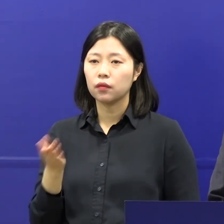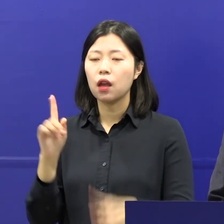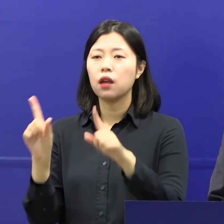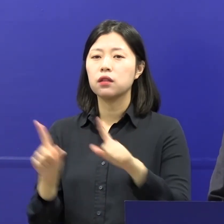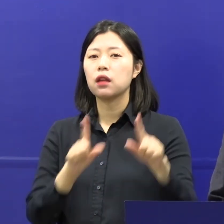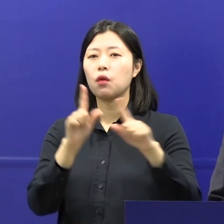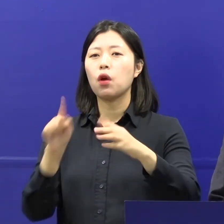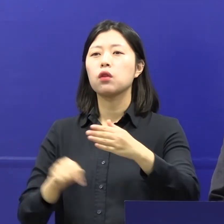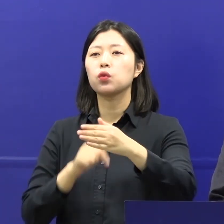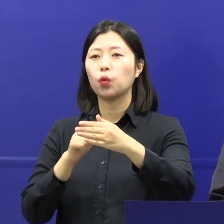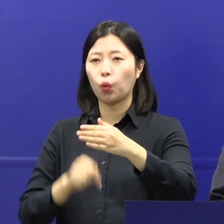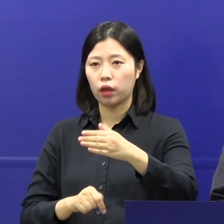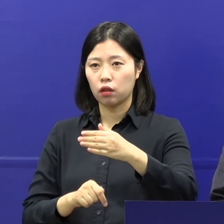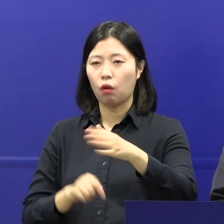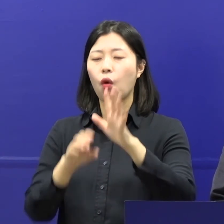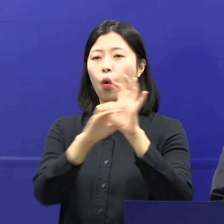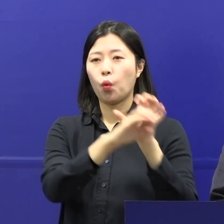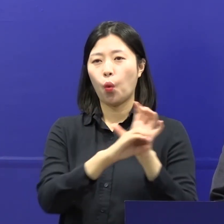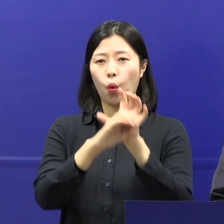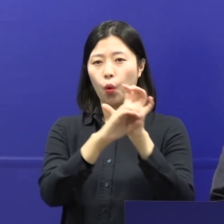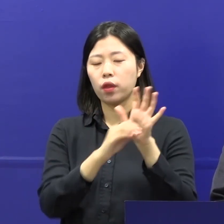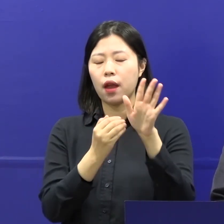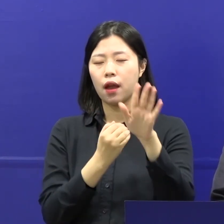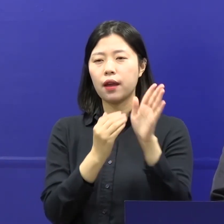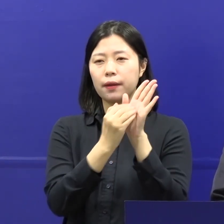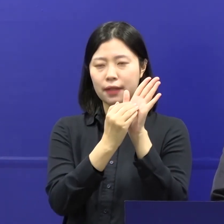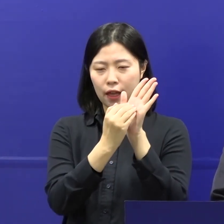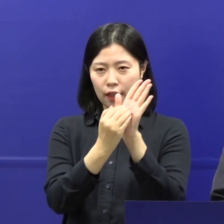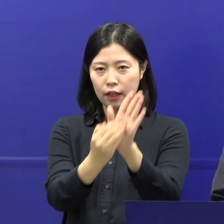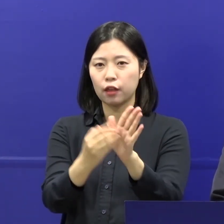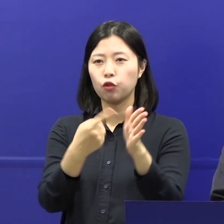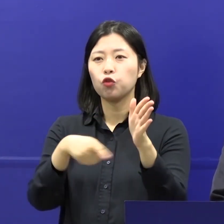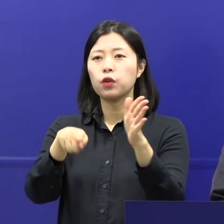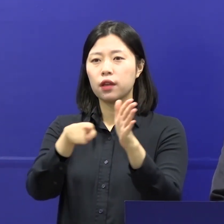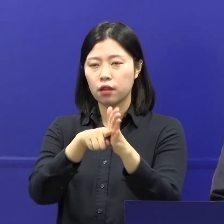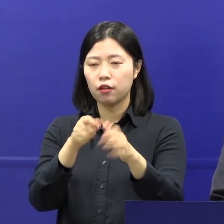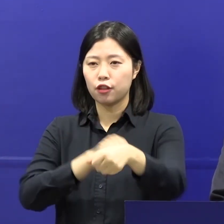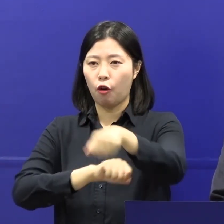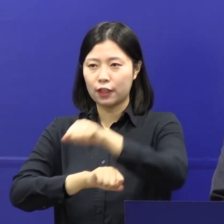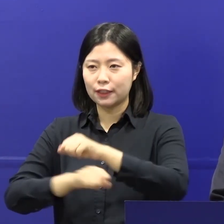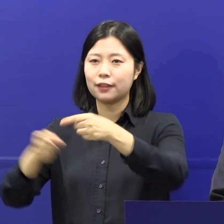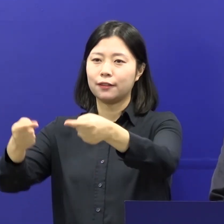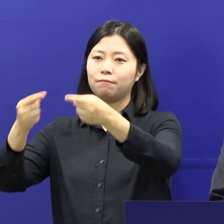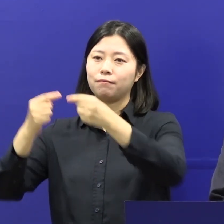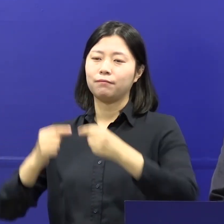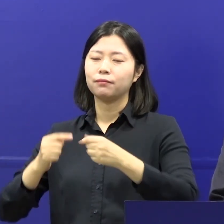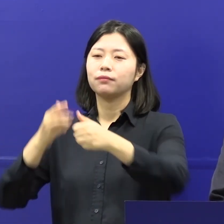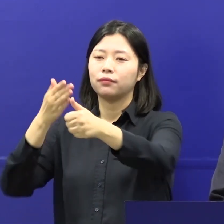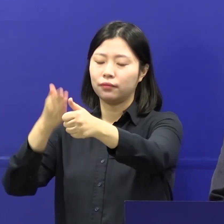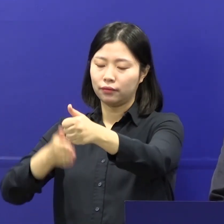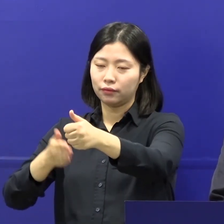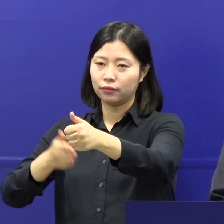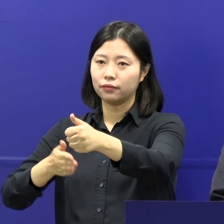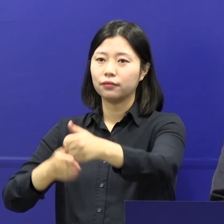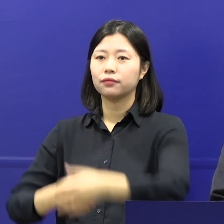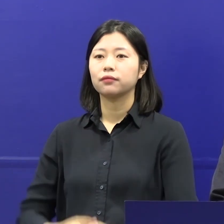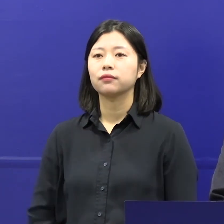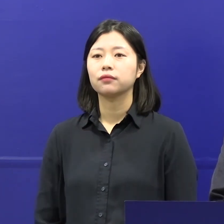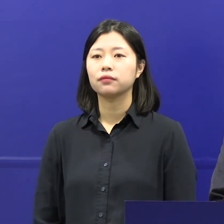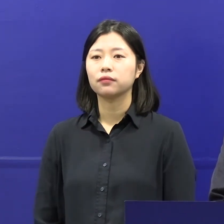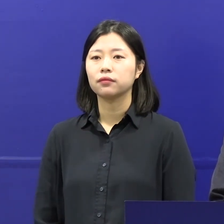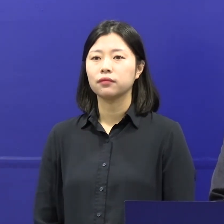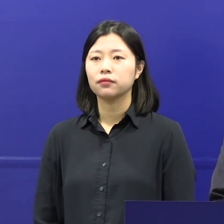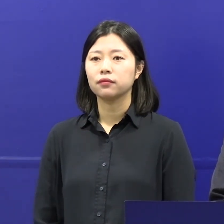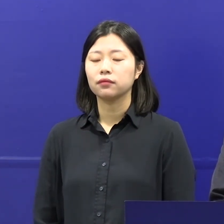속의 코로나19 예방 및 차단에 적극적으로 협조해 주실 것을 다시 한번 당부드리고 특히